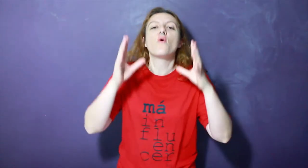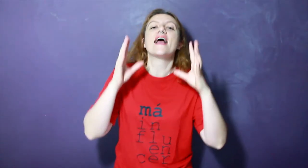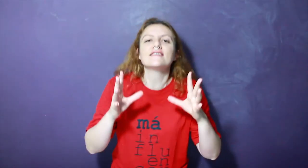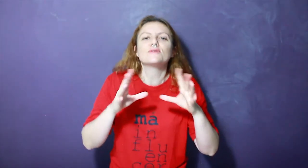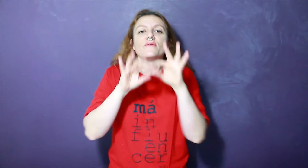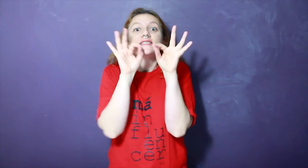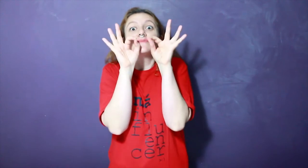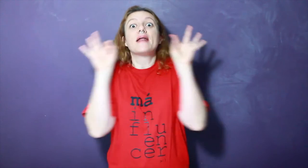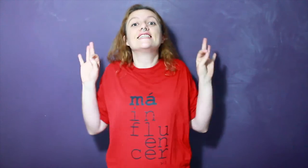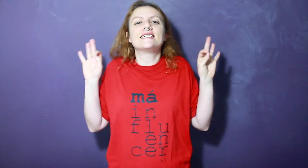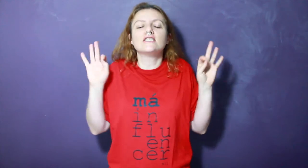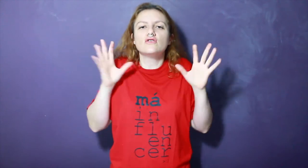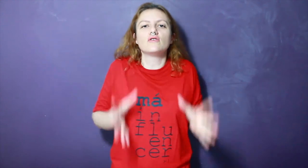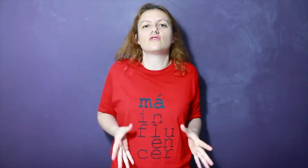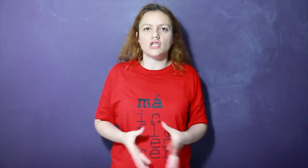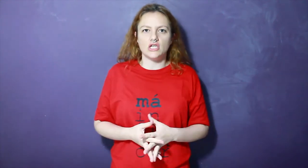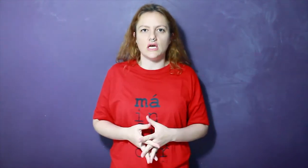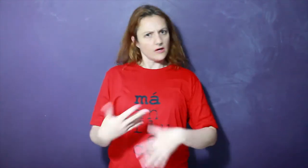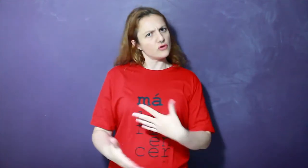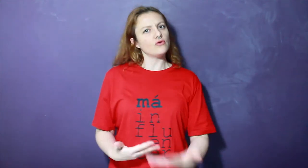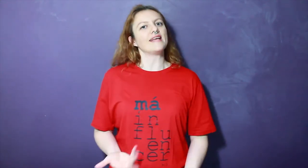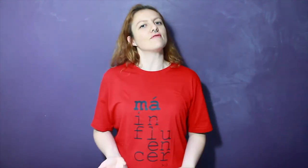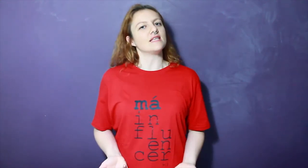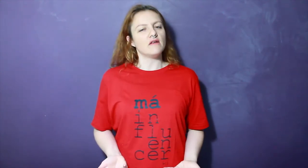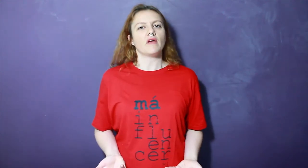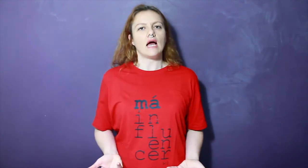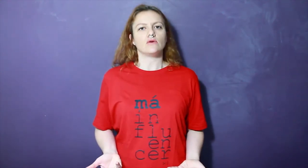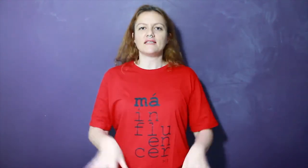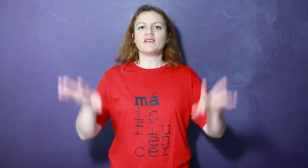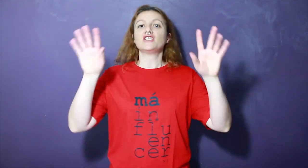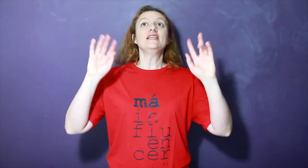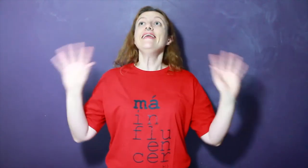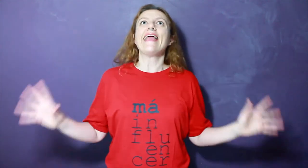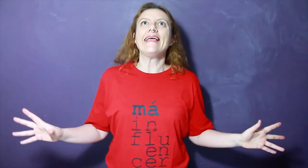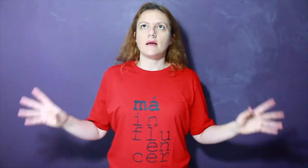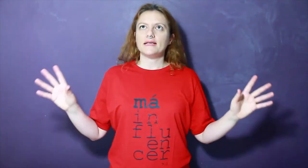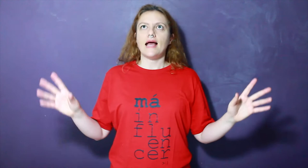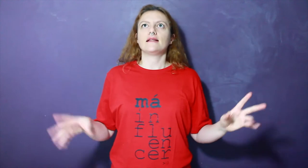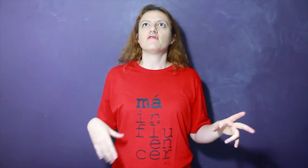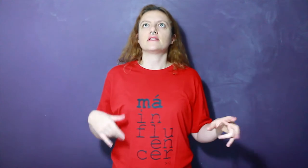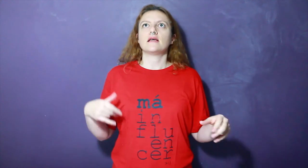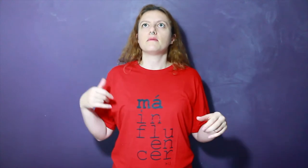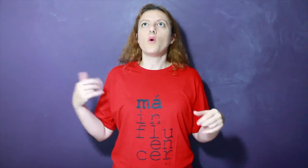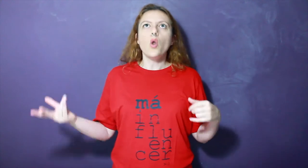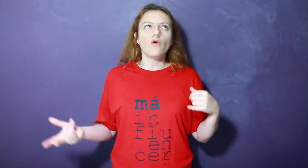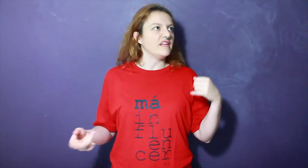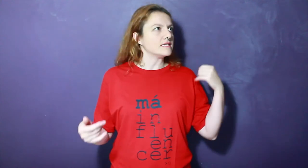quais as consequências práticas disso no nosso dia a dia? Claro que tudo tem que ter um significado, mas a vida de ninguém está baseada em fazer bolo, ou vender